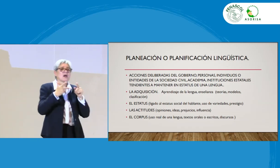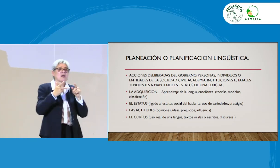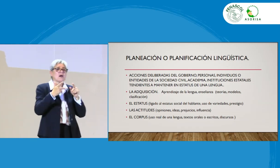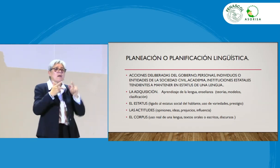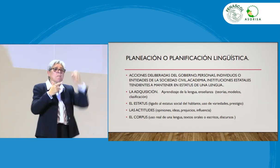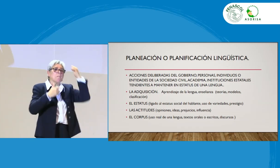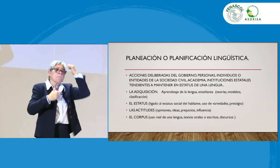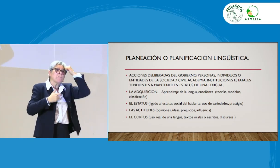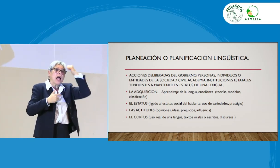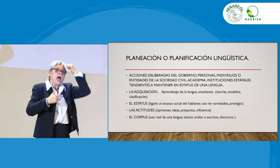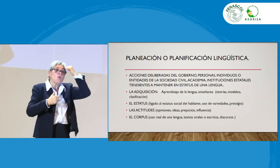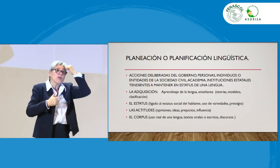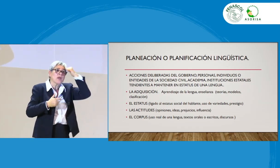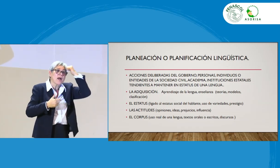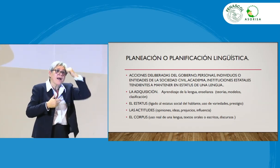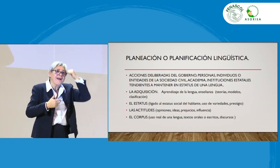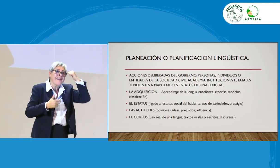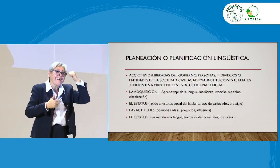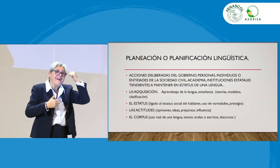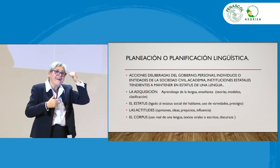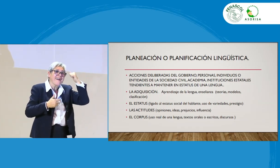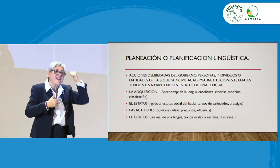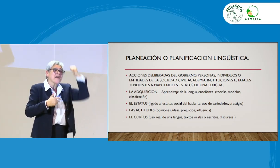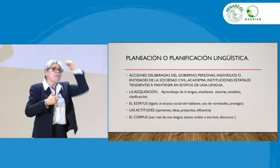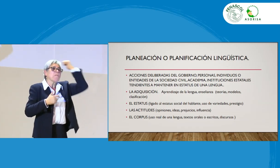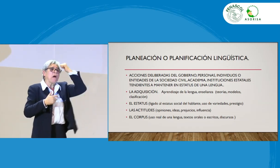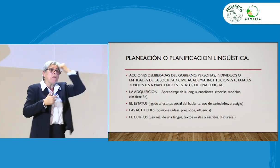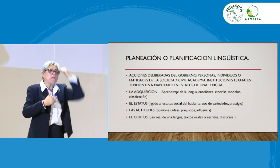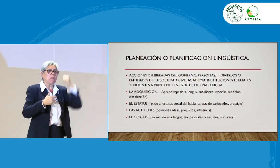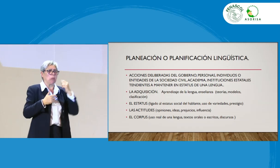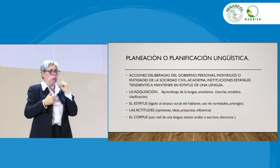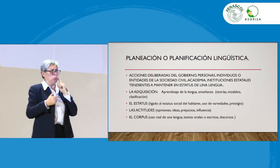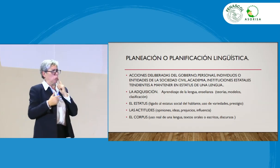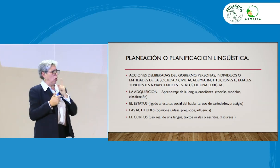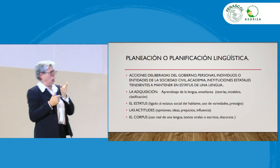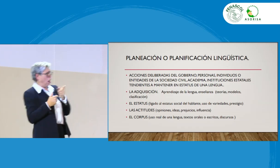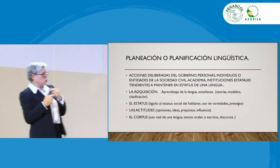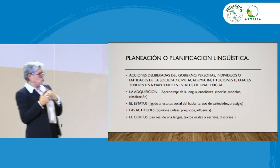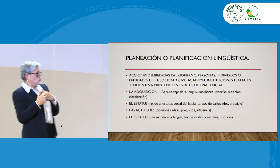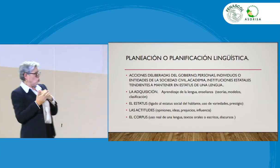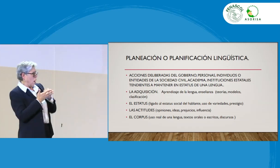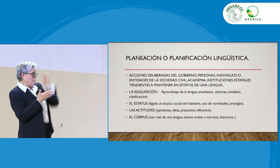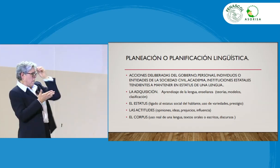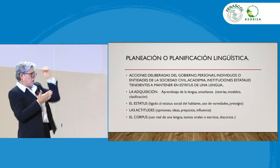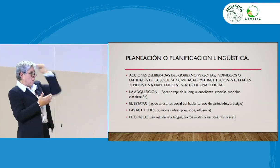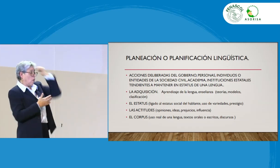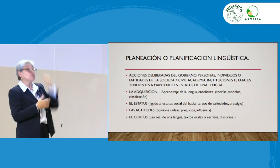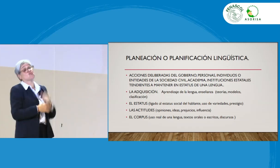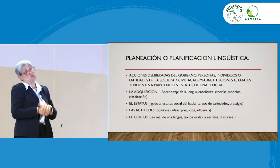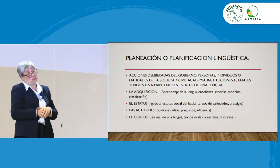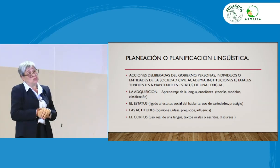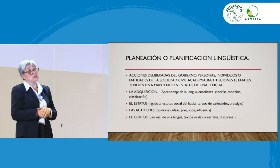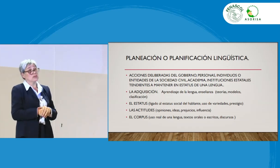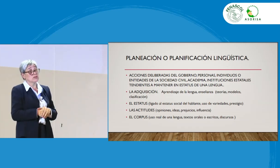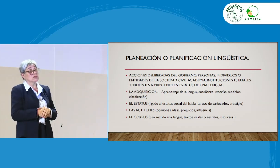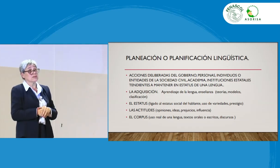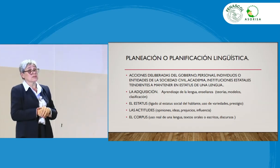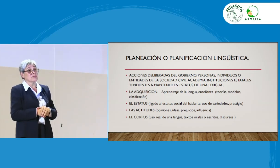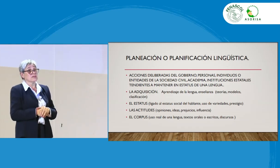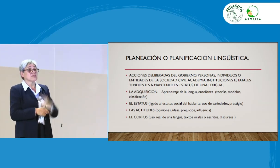los pedagogos, los maestros. Esto es como un profesor, un maestro de aprender lengua de señas. Claro que sí,